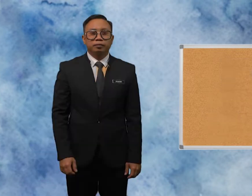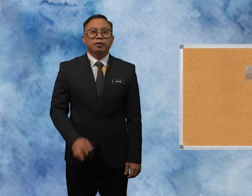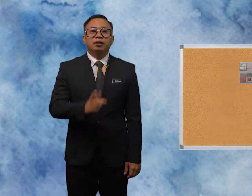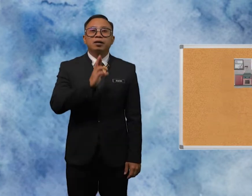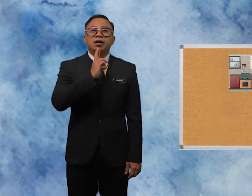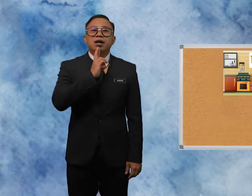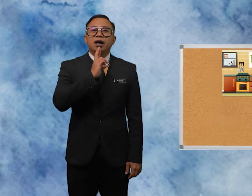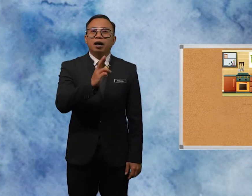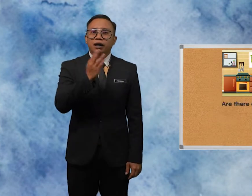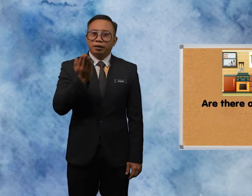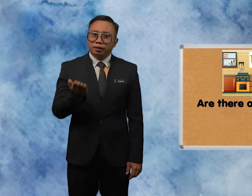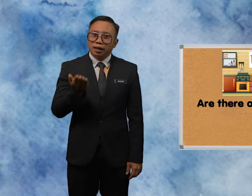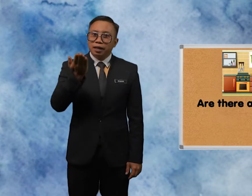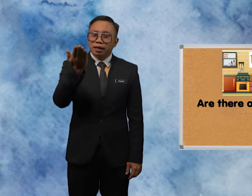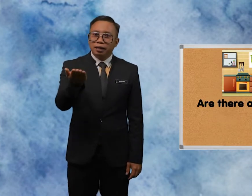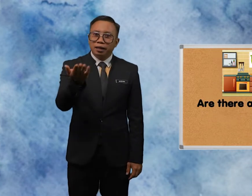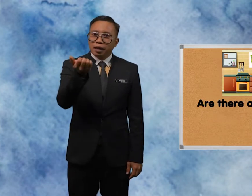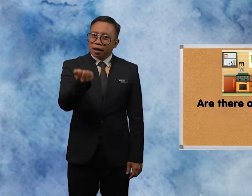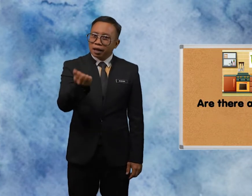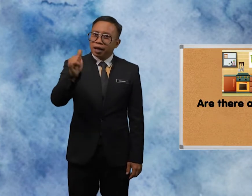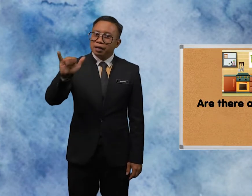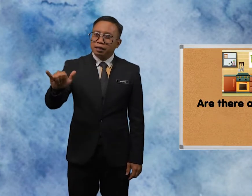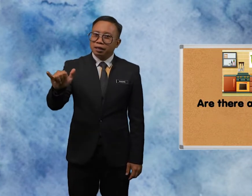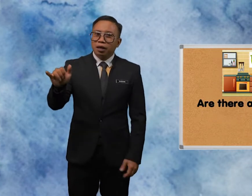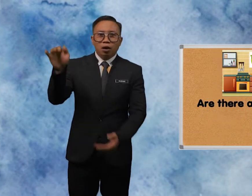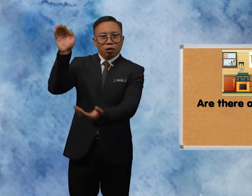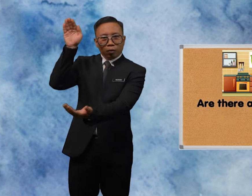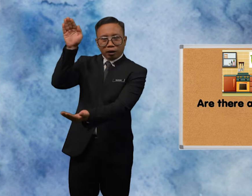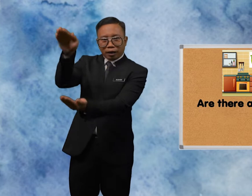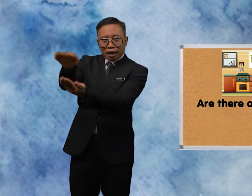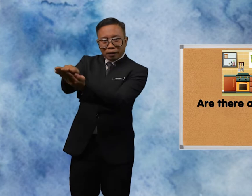Are There Any Crocodile